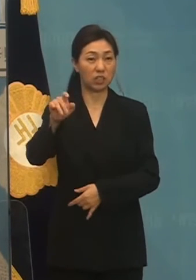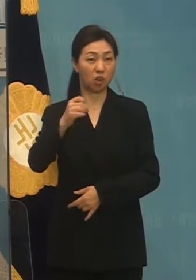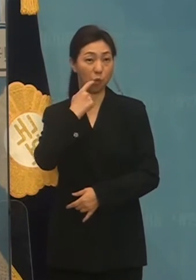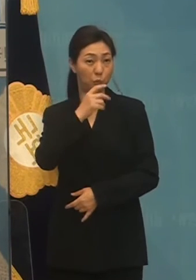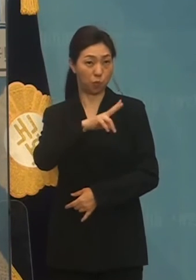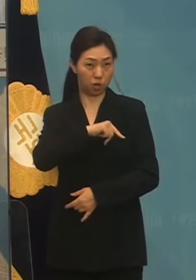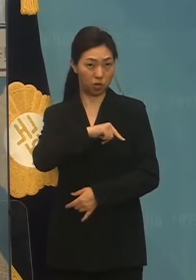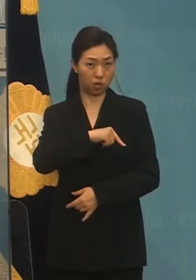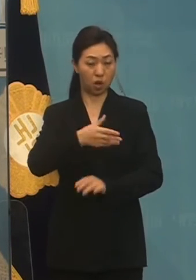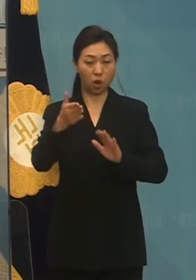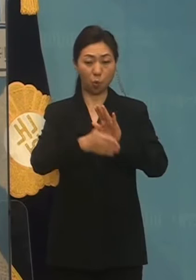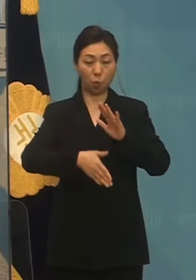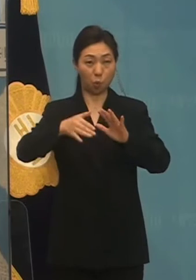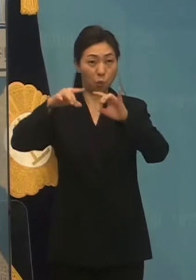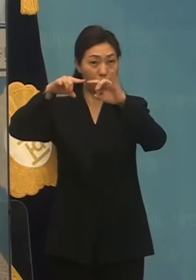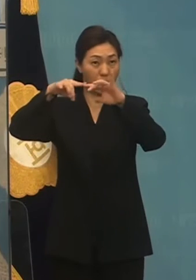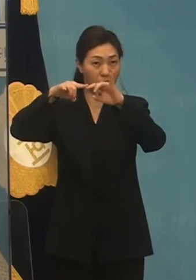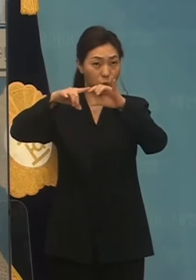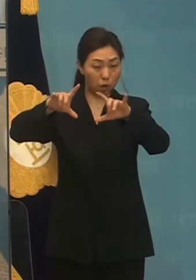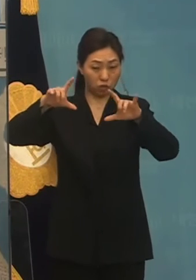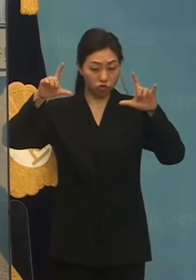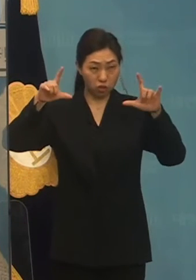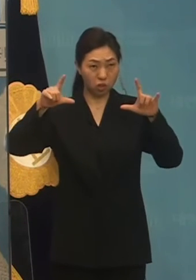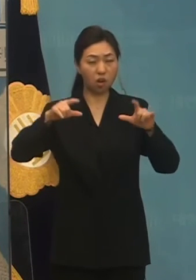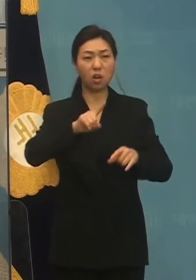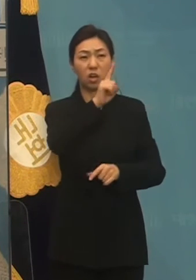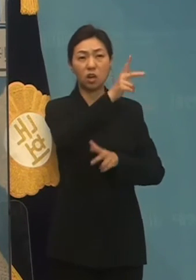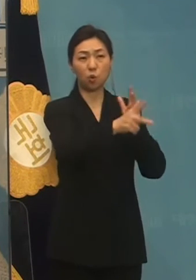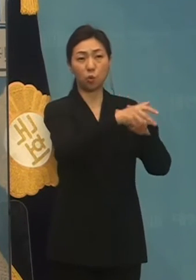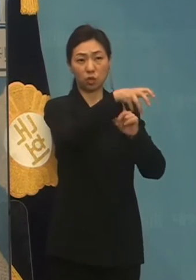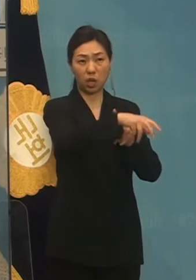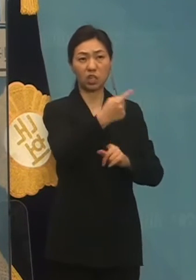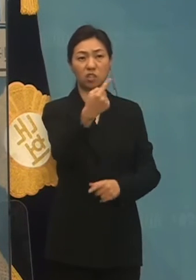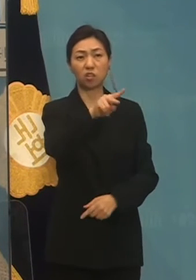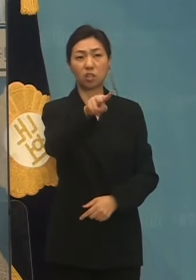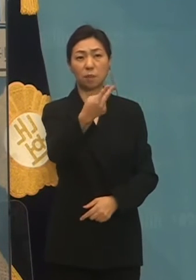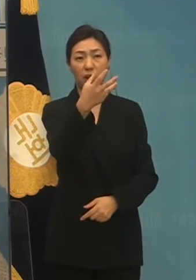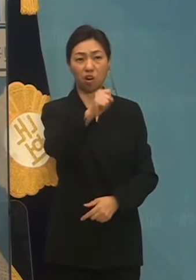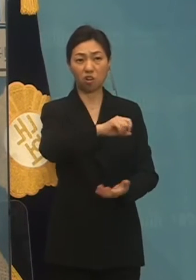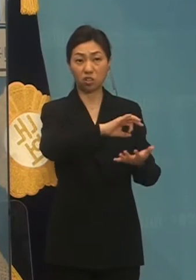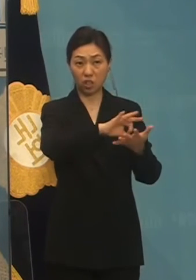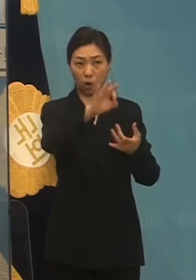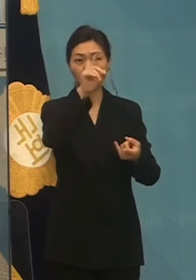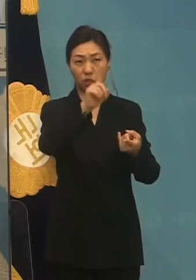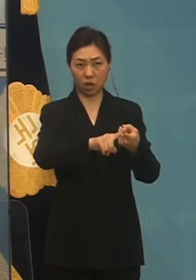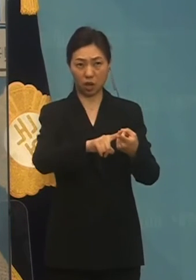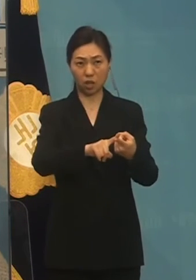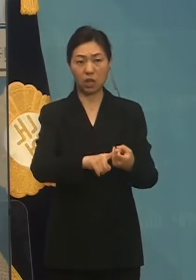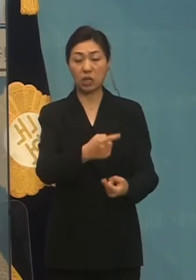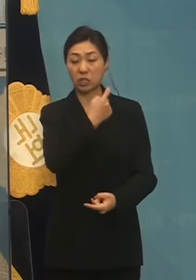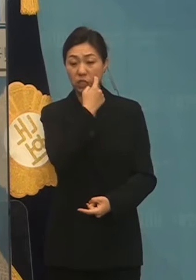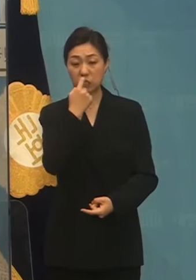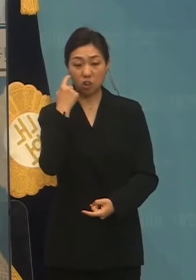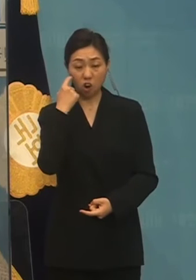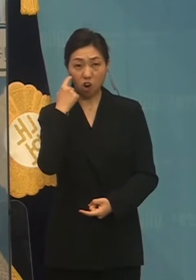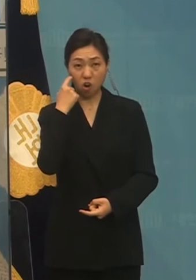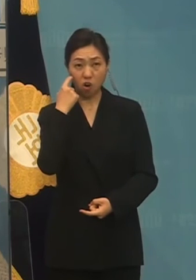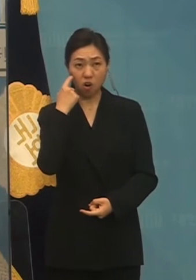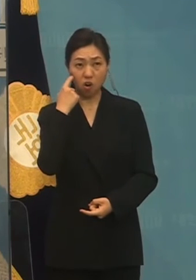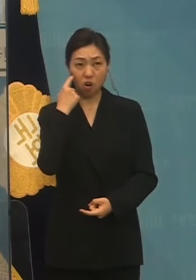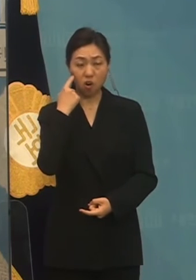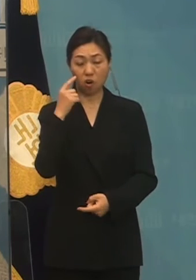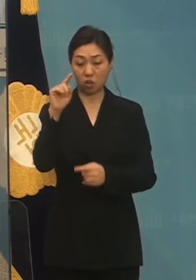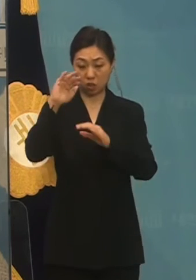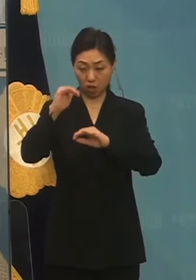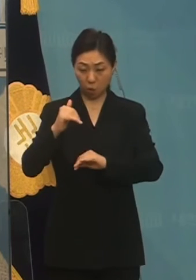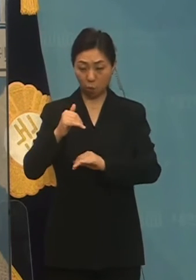공공방송에 출연하여 1공단 사업비가 1,200억 원 사용됐다고 말한 것에 대한 근무와 출처를 받으시기